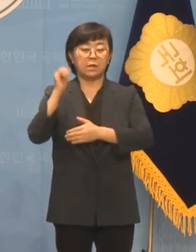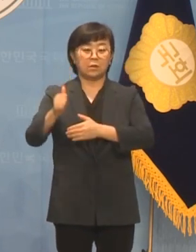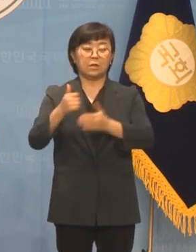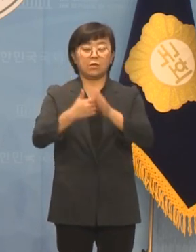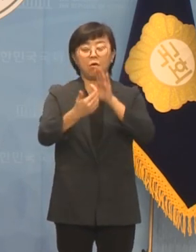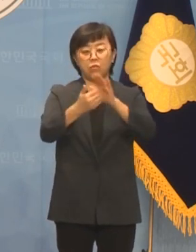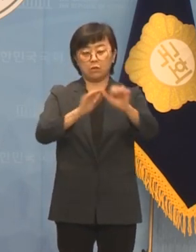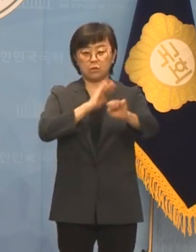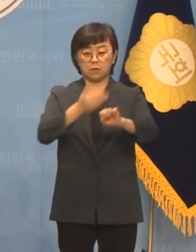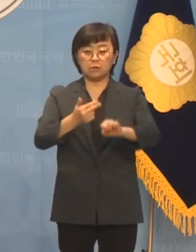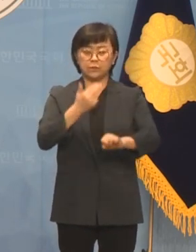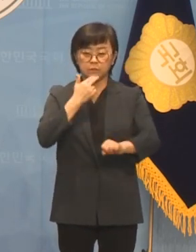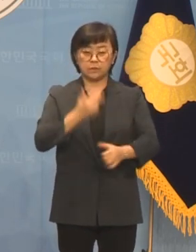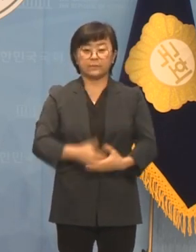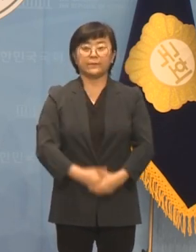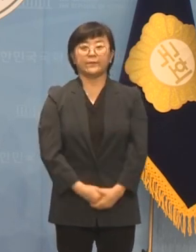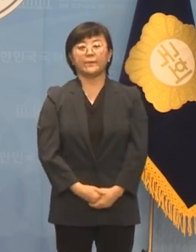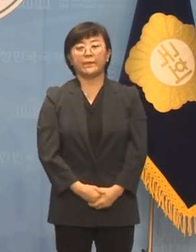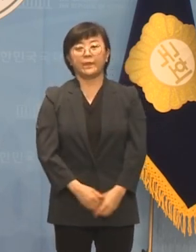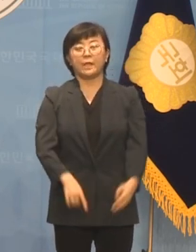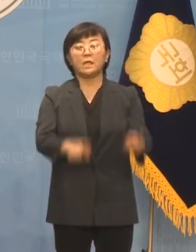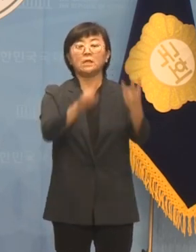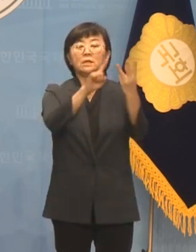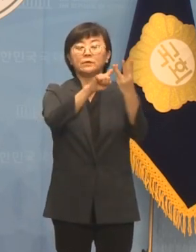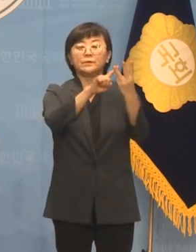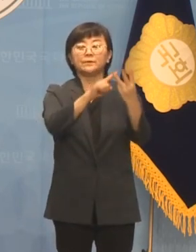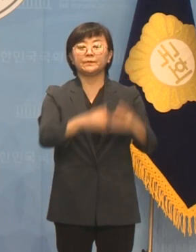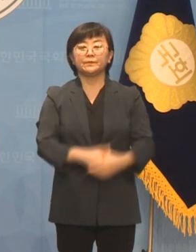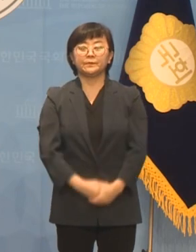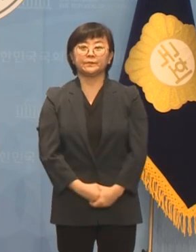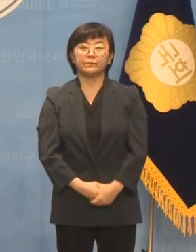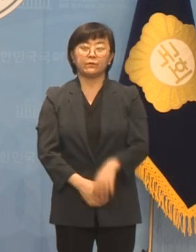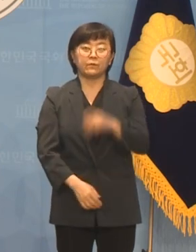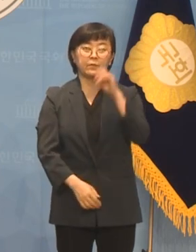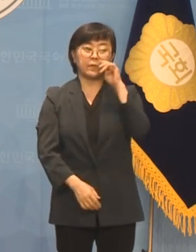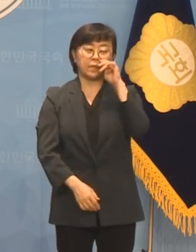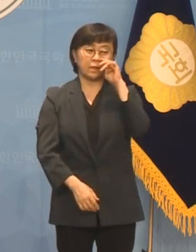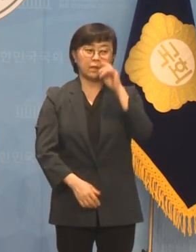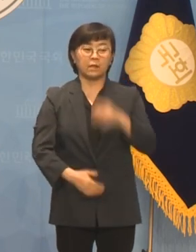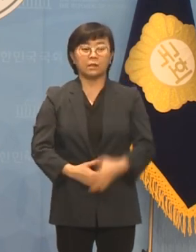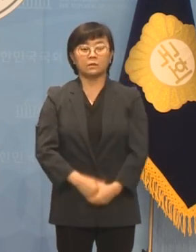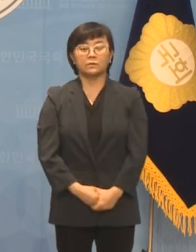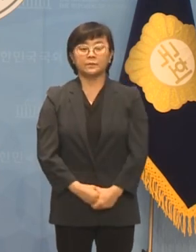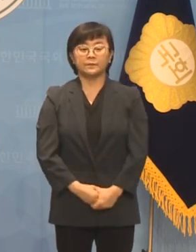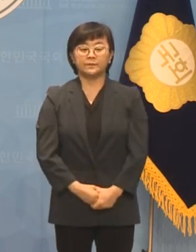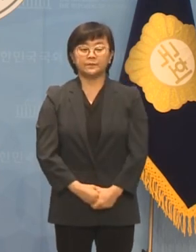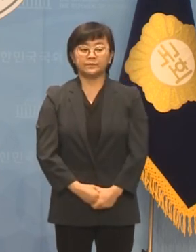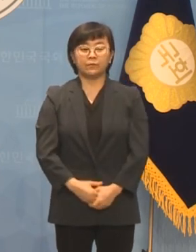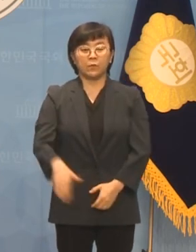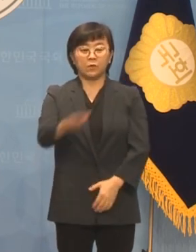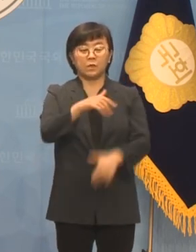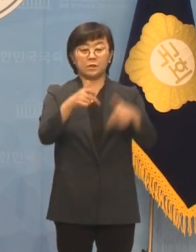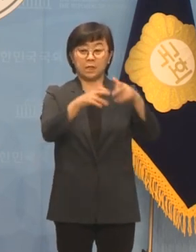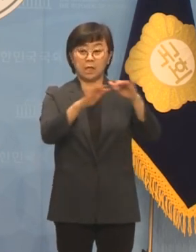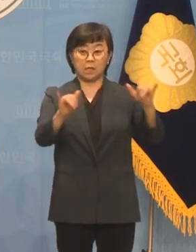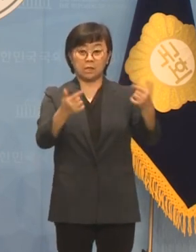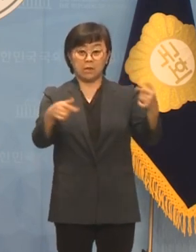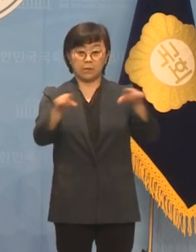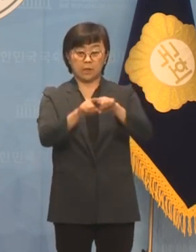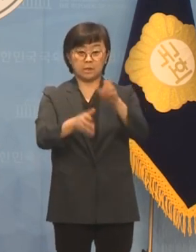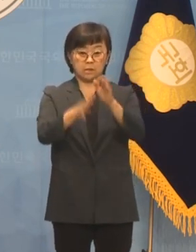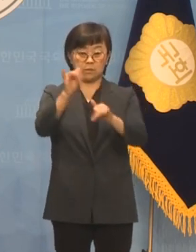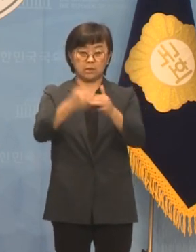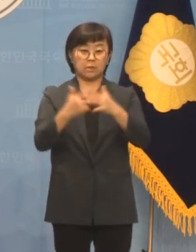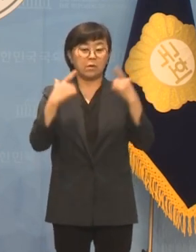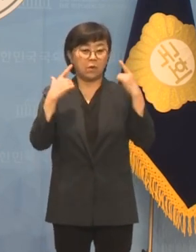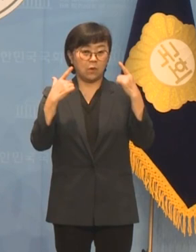이를 거부할 권한이 없습니다 마지막 브리핑 말씀드리겠습니다 우리 장애인 동료 시민은